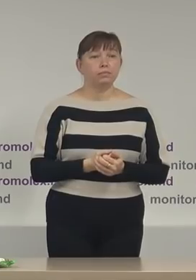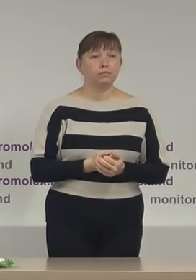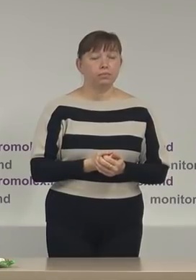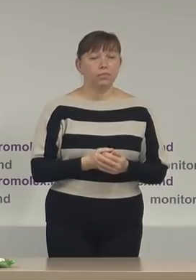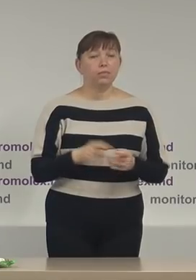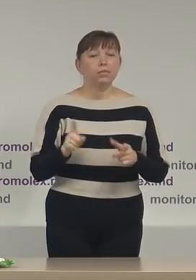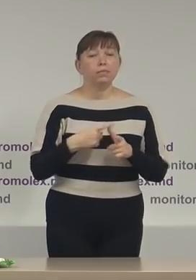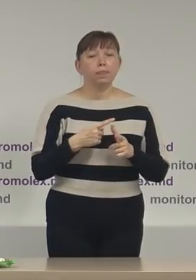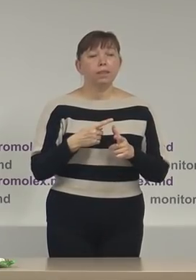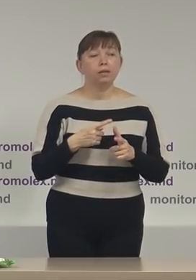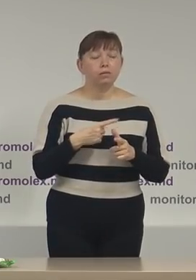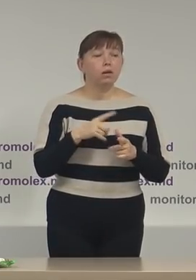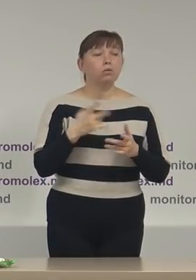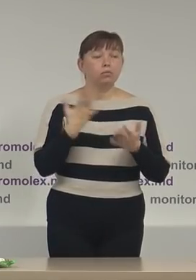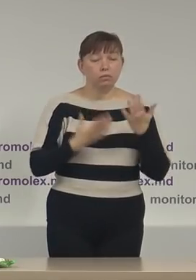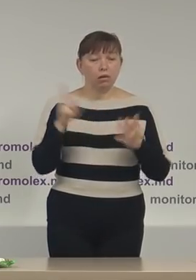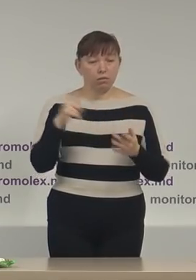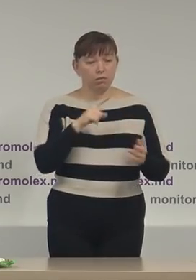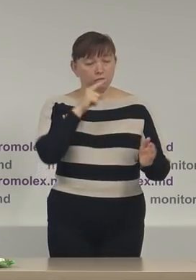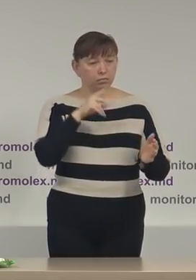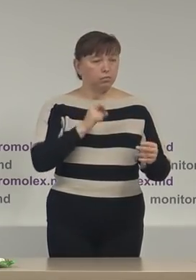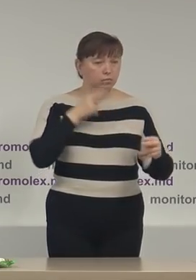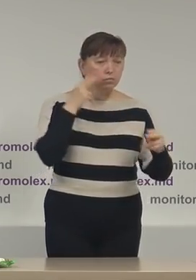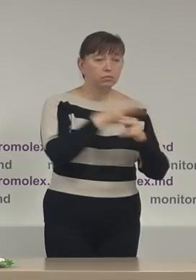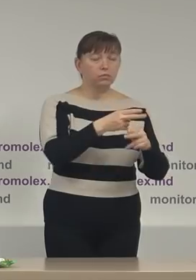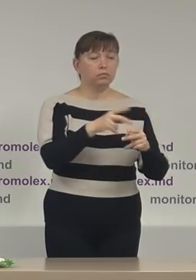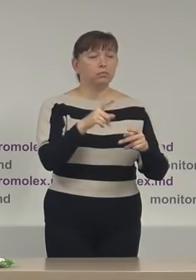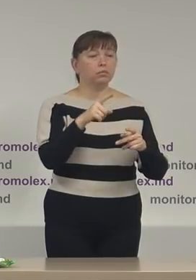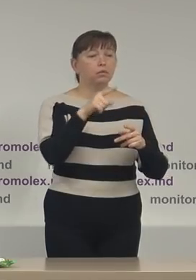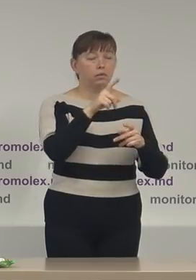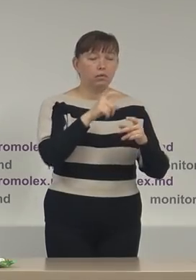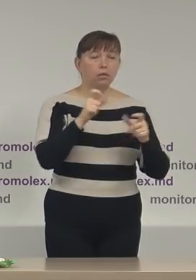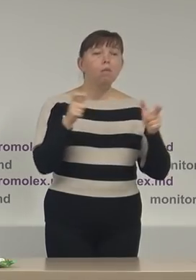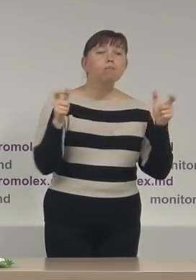reacționare la cazurile de blocarea arteriilor de transport